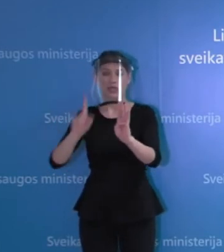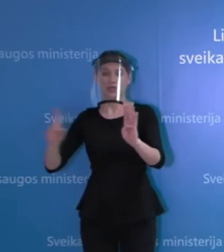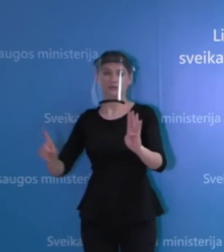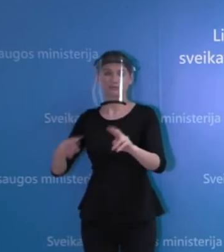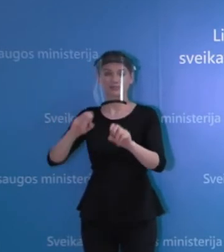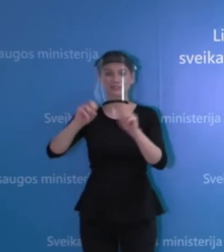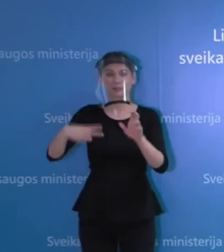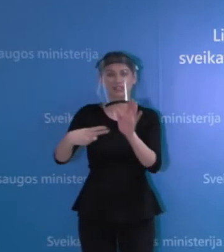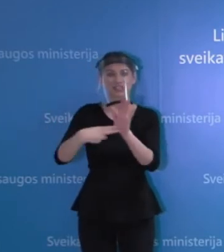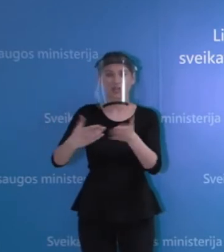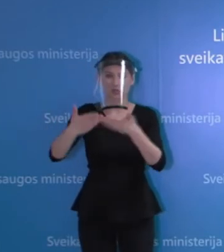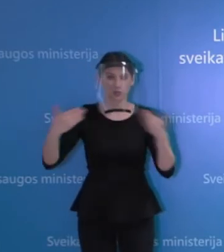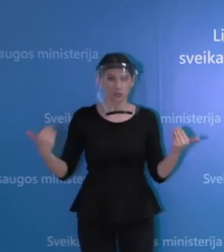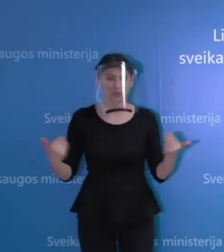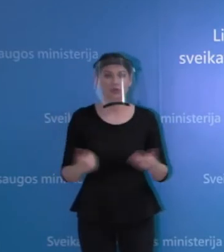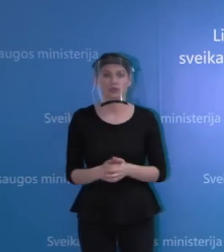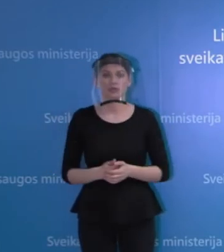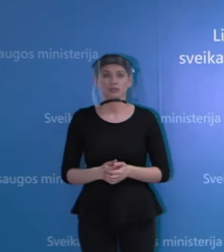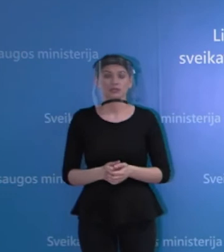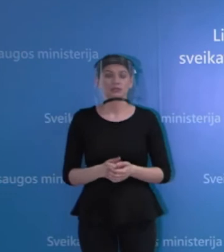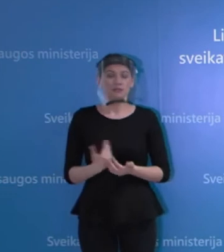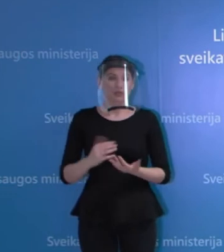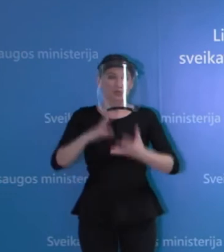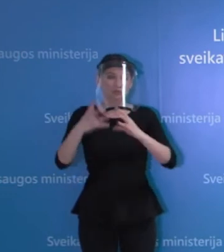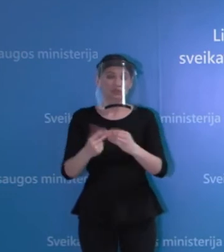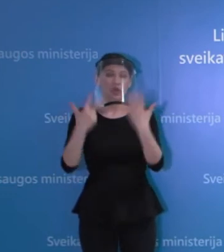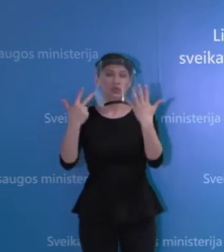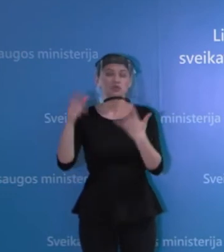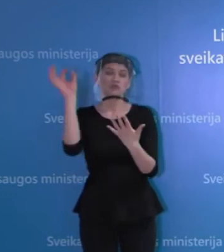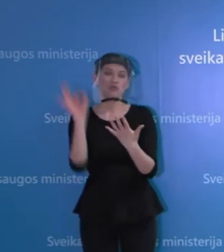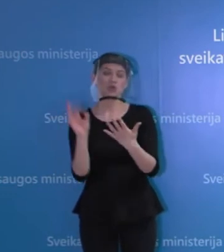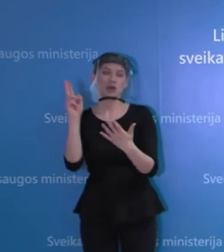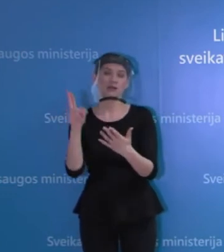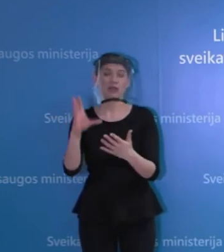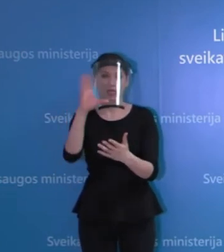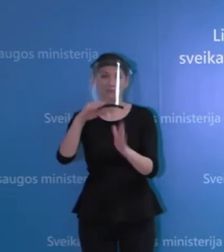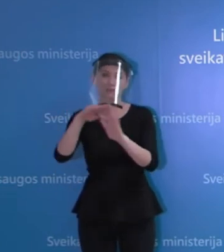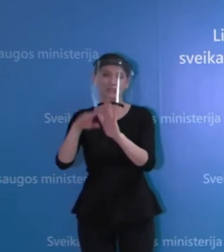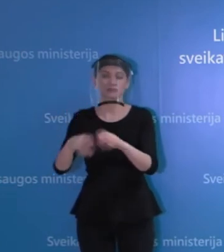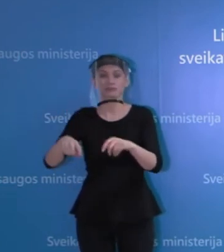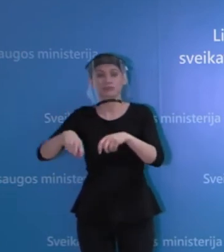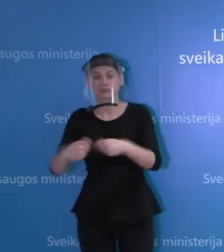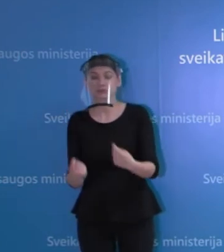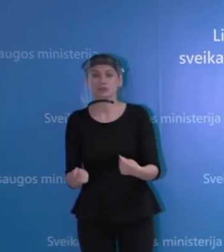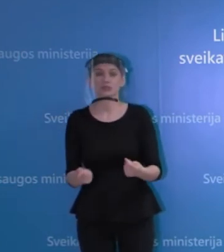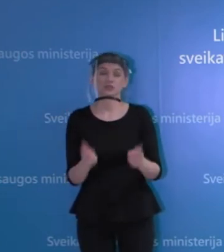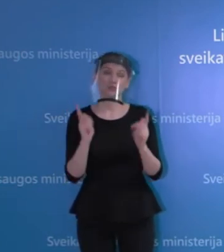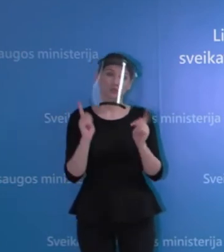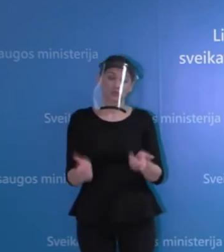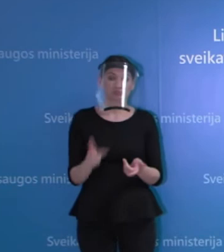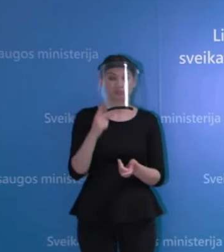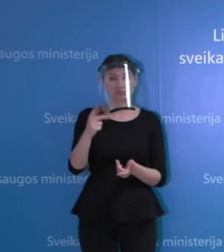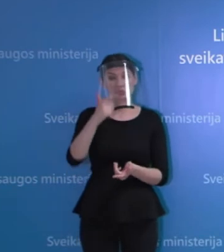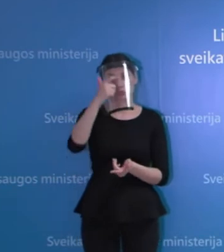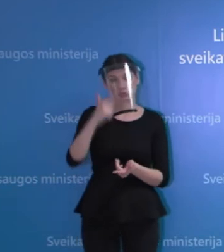na, sudėtinga pasakyti, kaip tuos 8 procentus vertinti, santūrėj vertinant, sakyčiau, kad